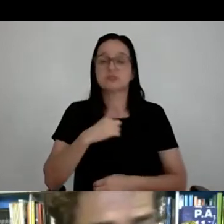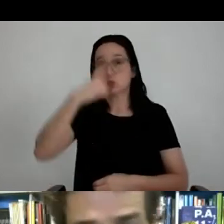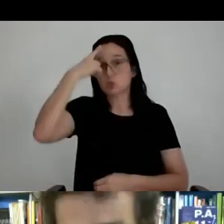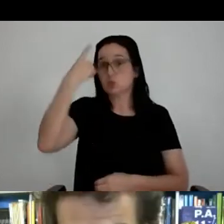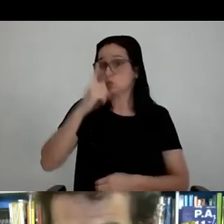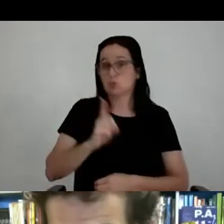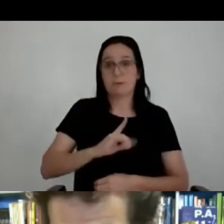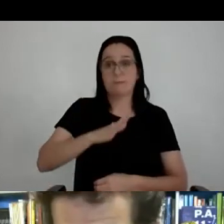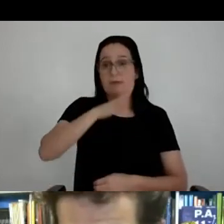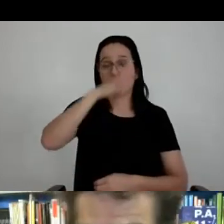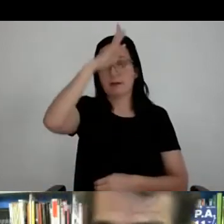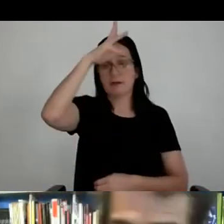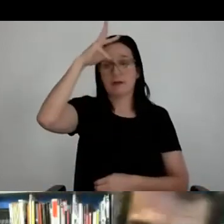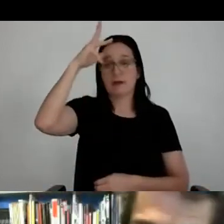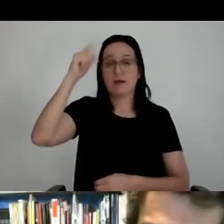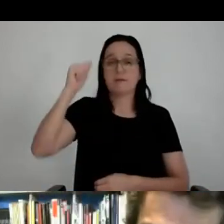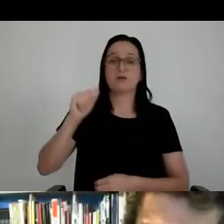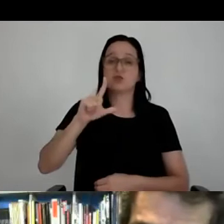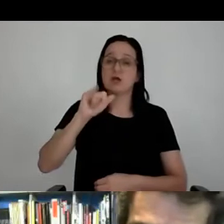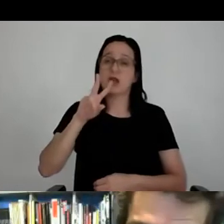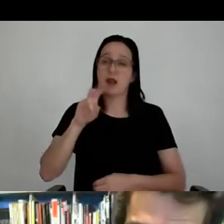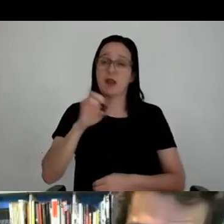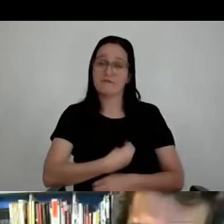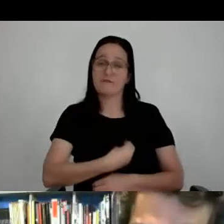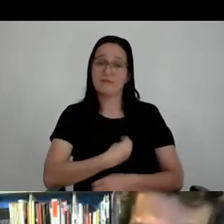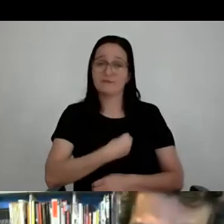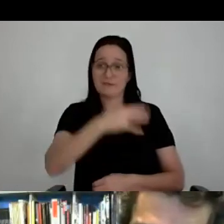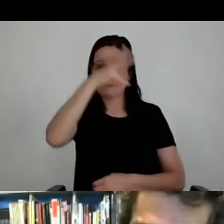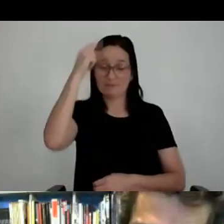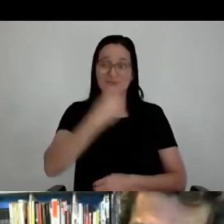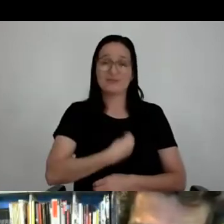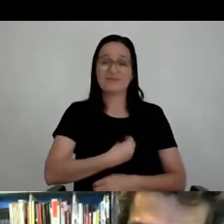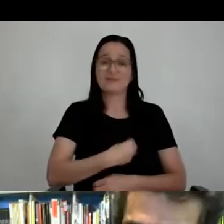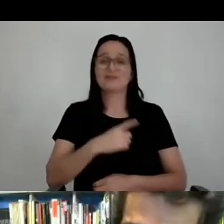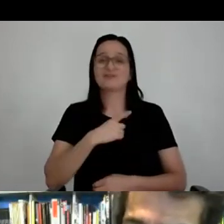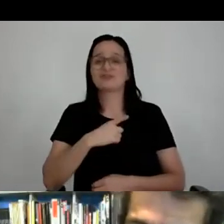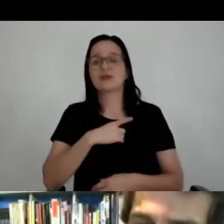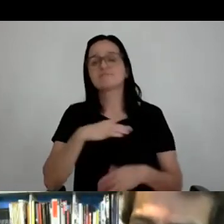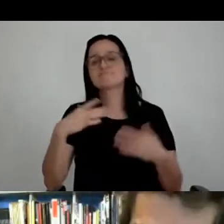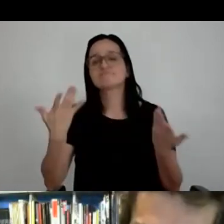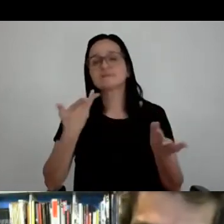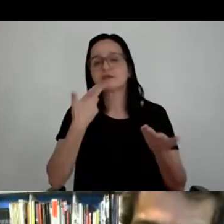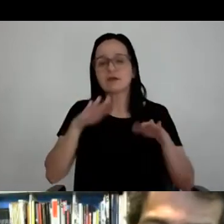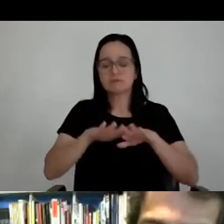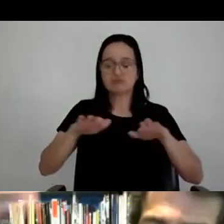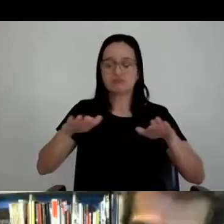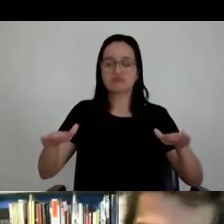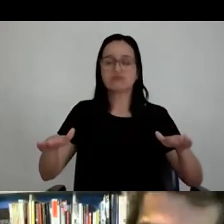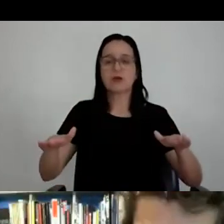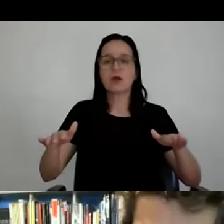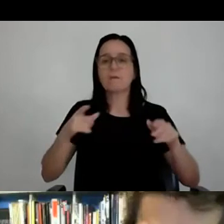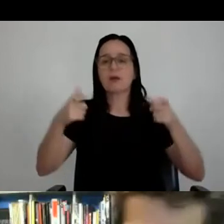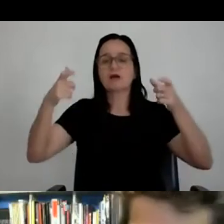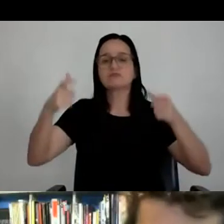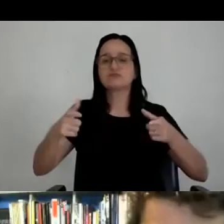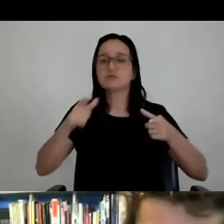Live e recebemos uma incumbência do seguinte, olha, a gente vai montar um palco flutuante em cima do